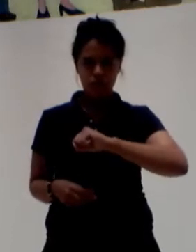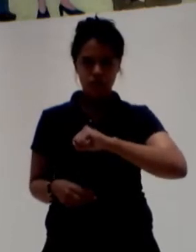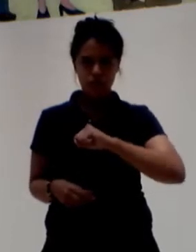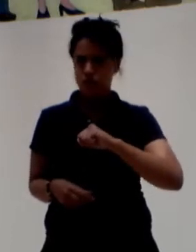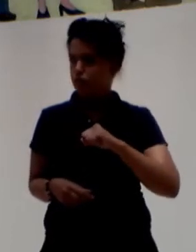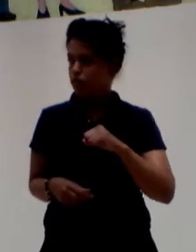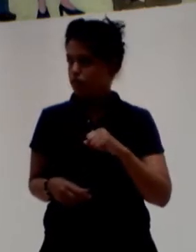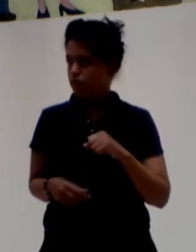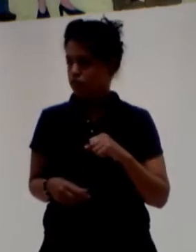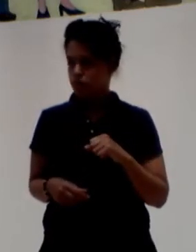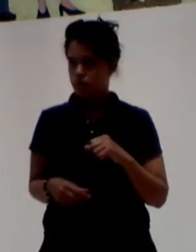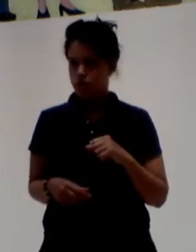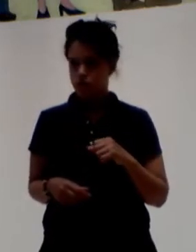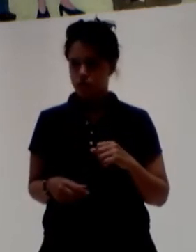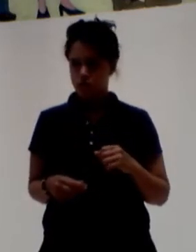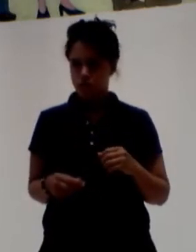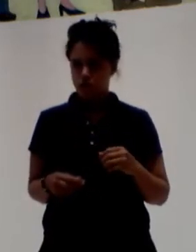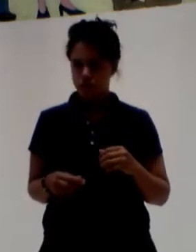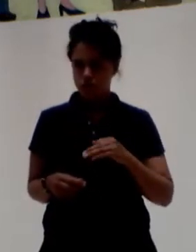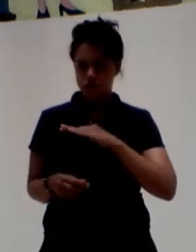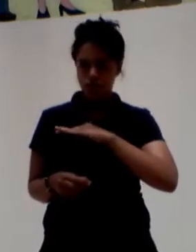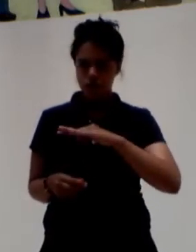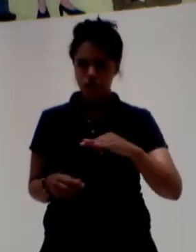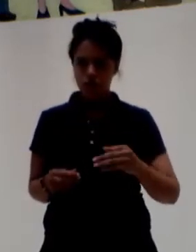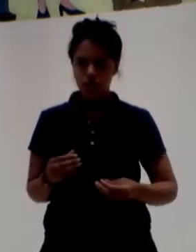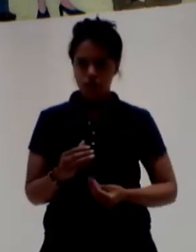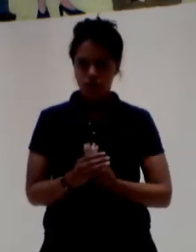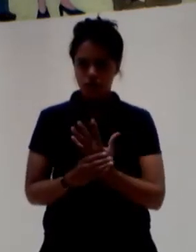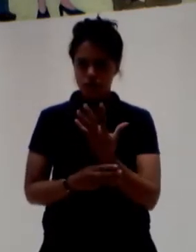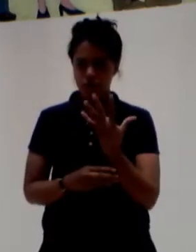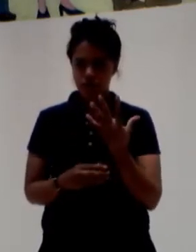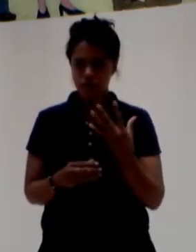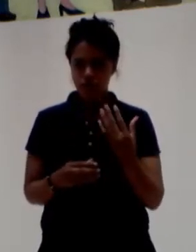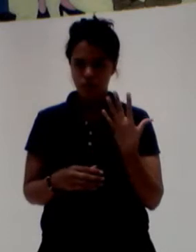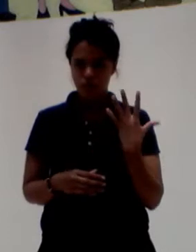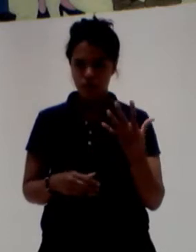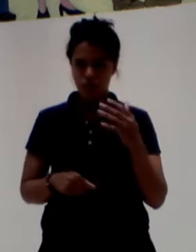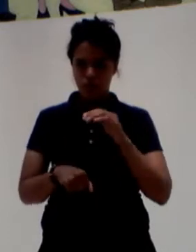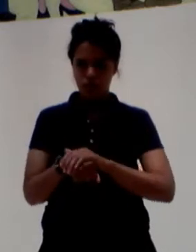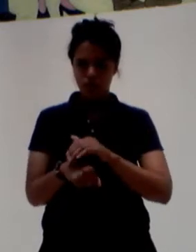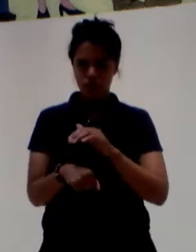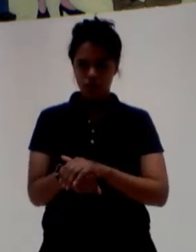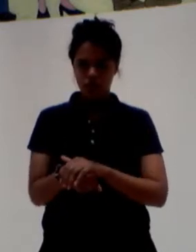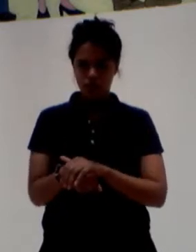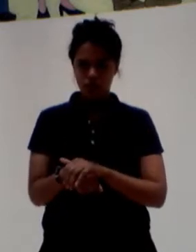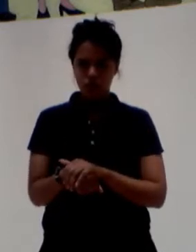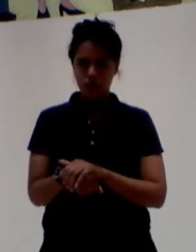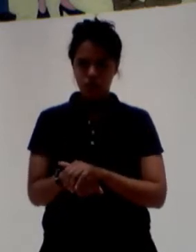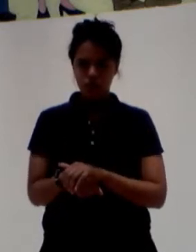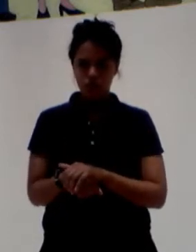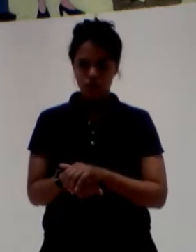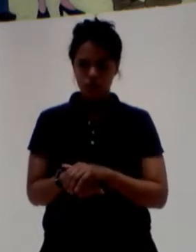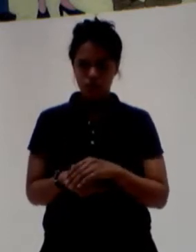Lograron salir, pudieron salir cinco jóvenes, pero Pablo no.